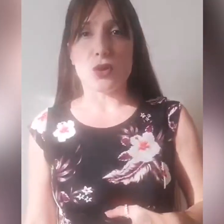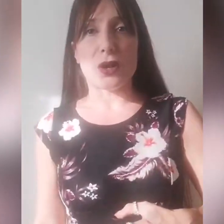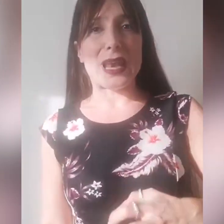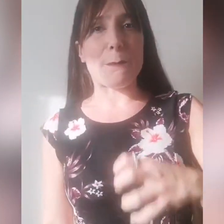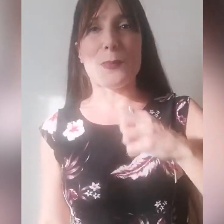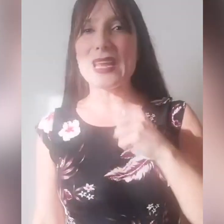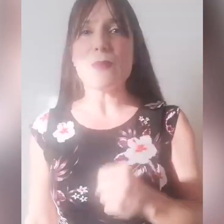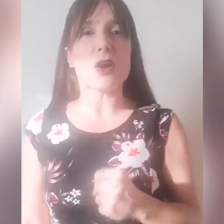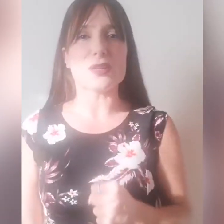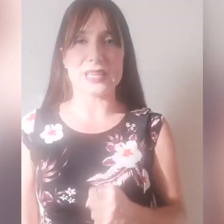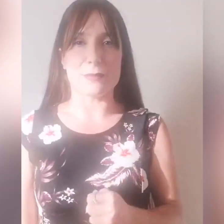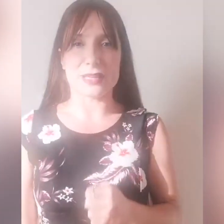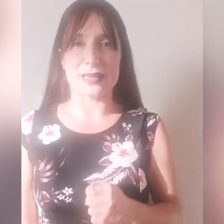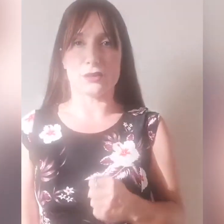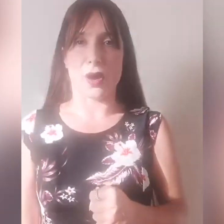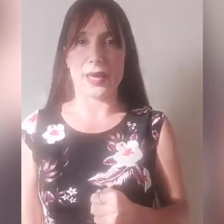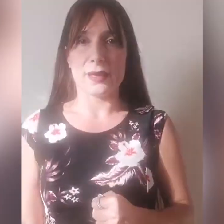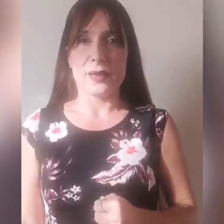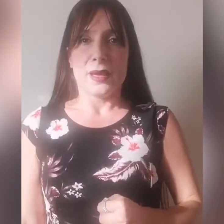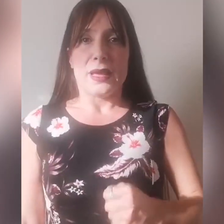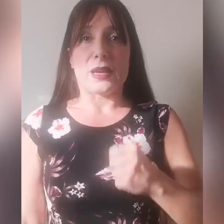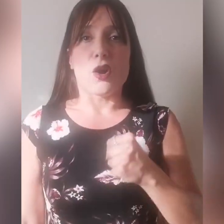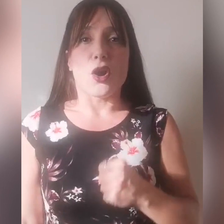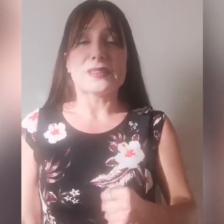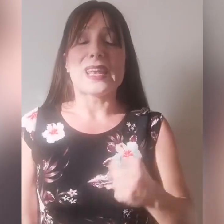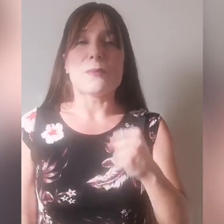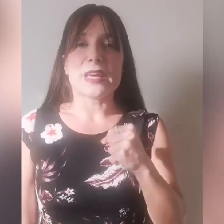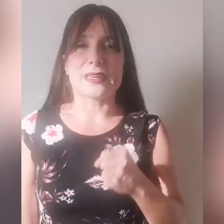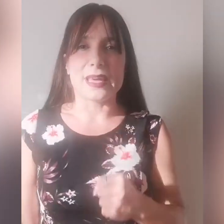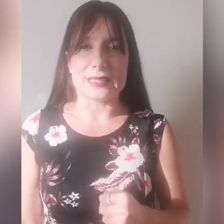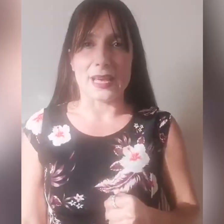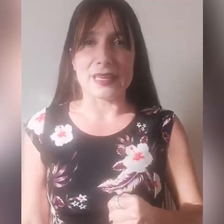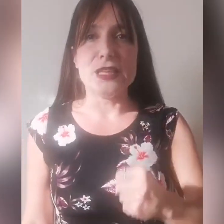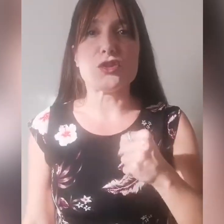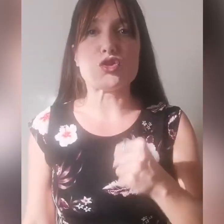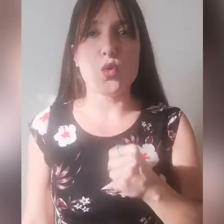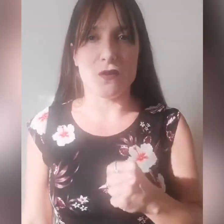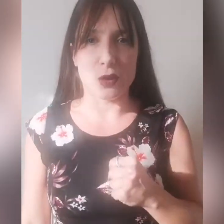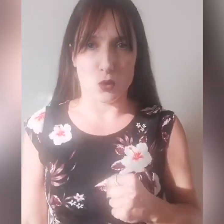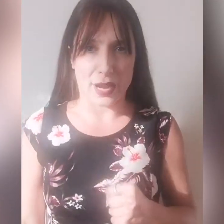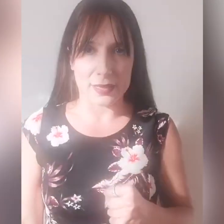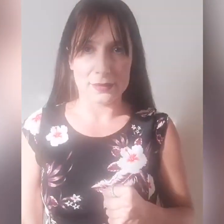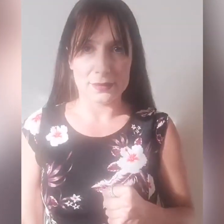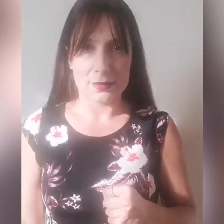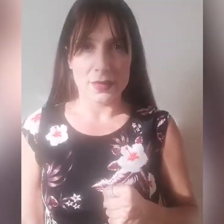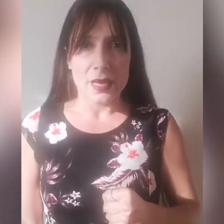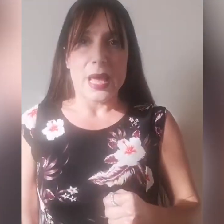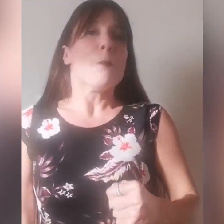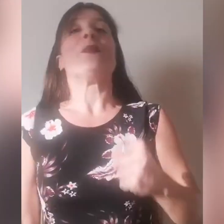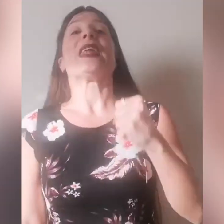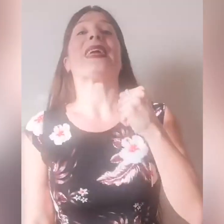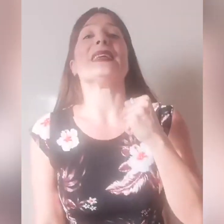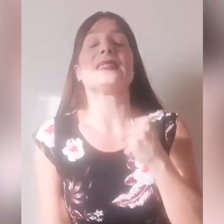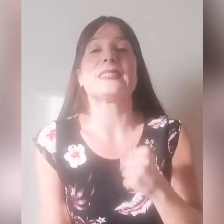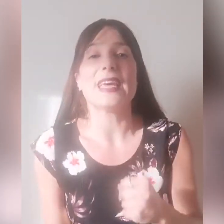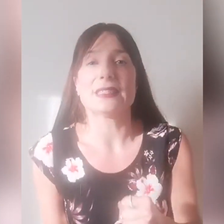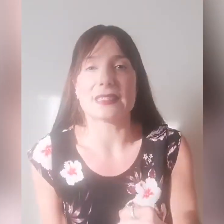la prima cosa che mi ha detto è, ricorda alla mia Chiesa il suo valore, perché senza